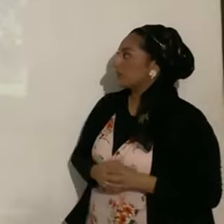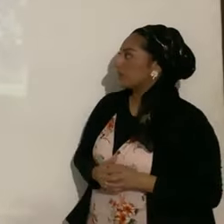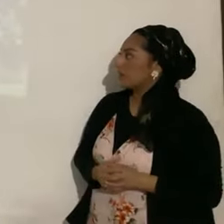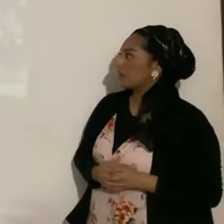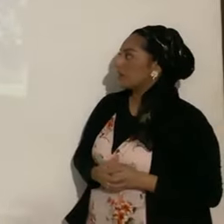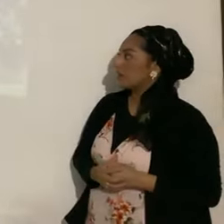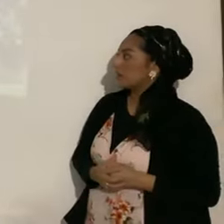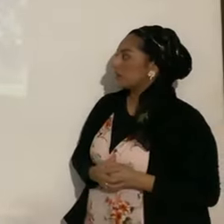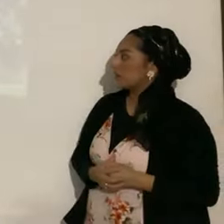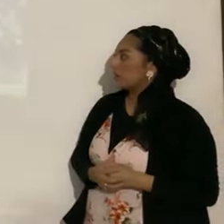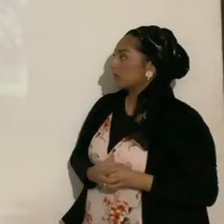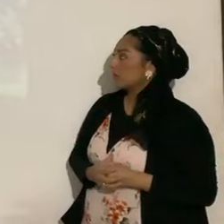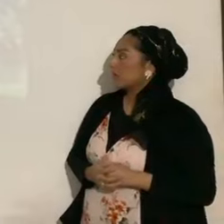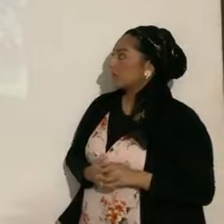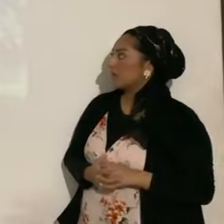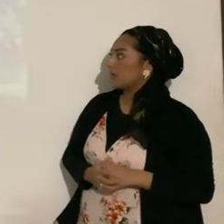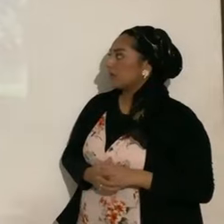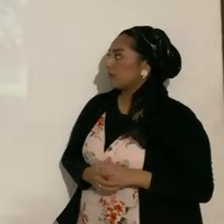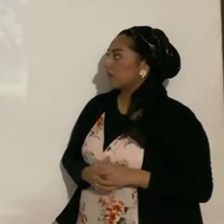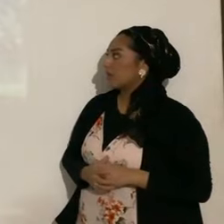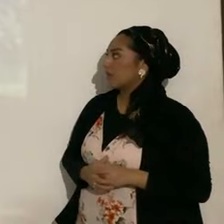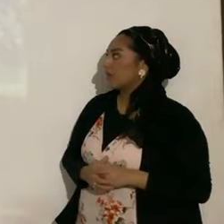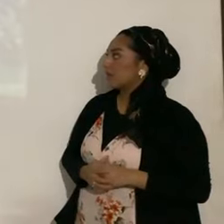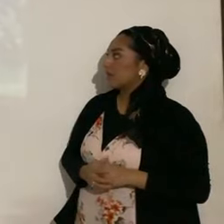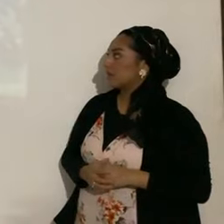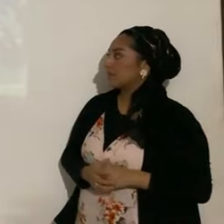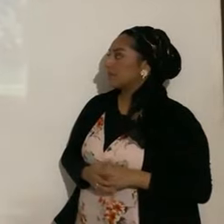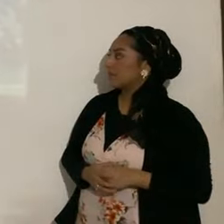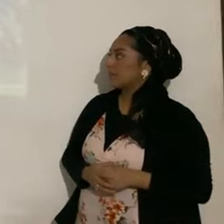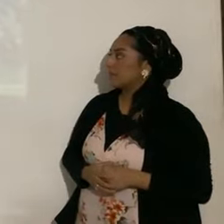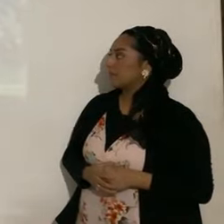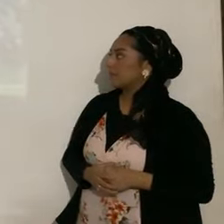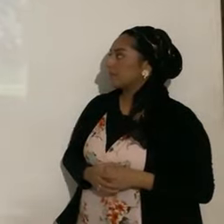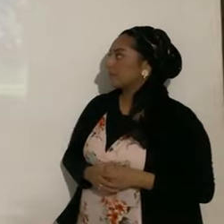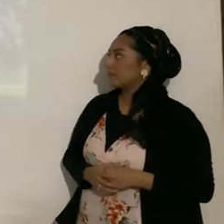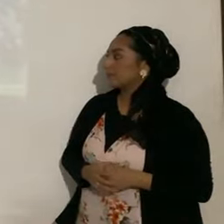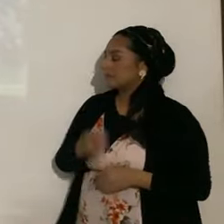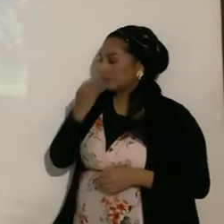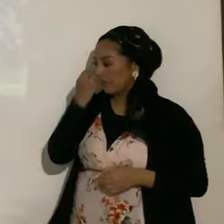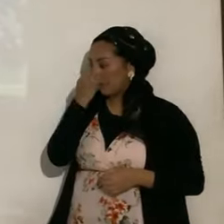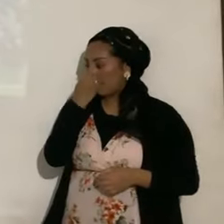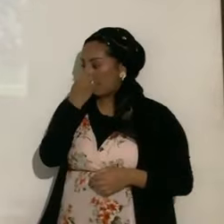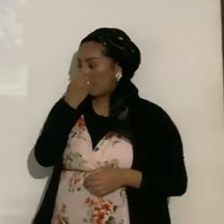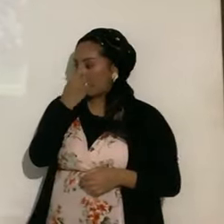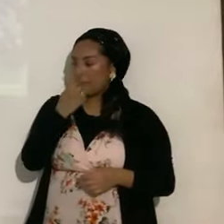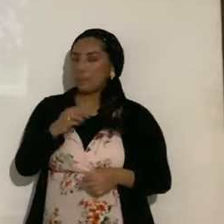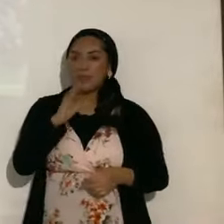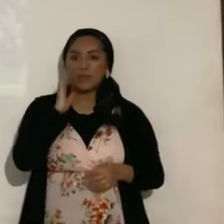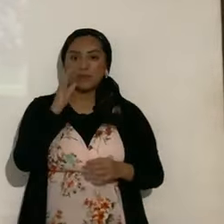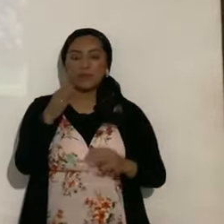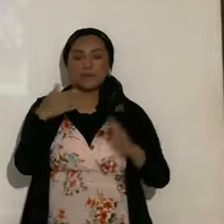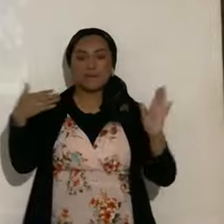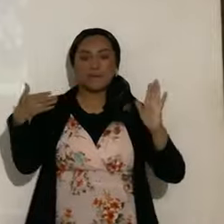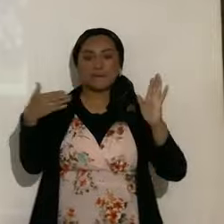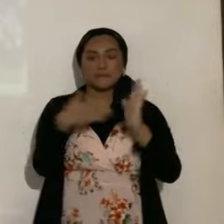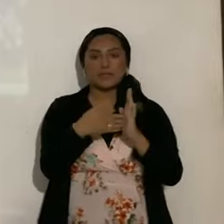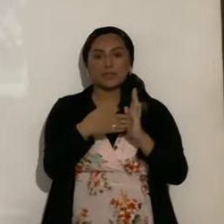el carnero, a esa gran parte de la humanidad. No me refiero nada más a la parte donde se va a presentar el eclipse, que va a ser en Australia.